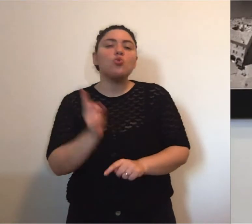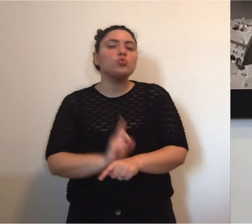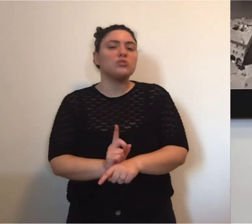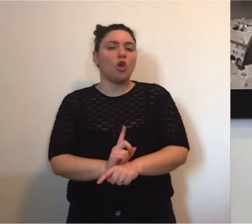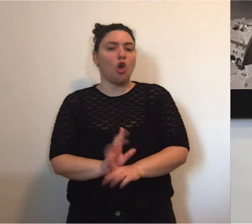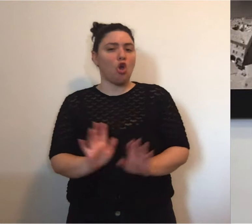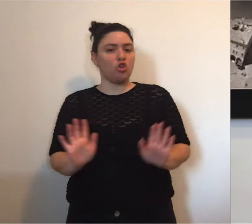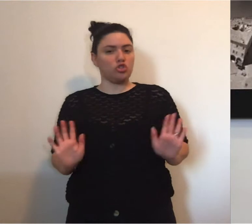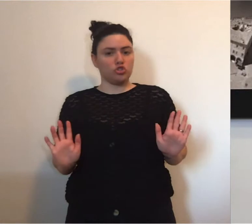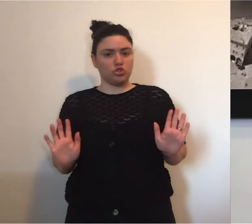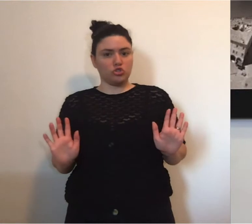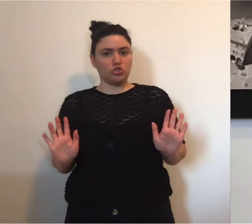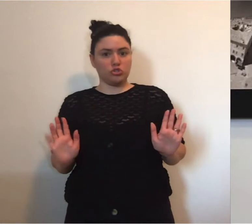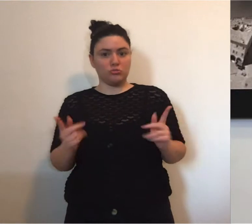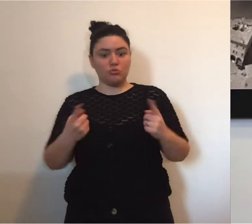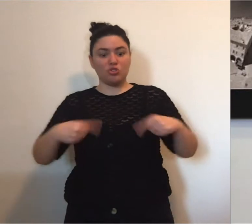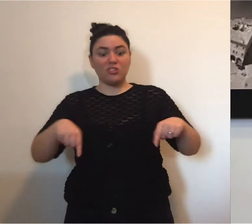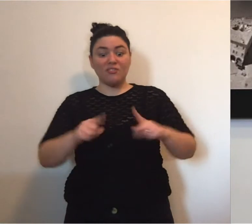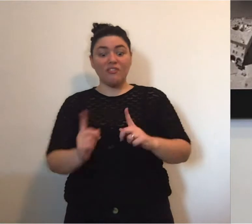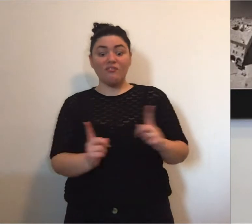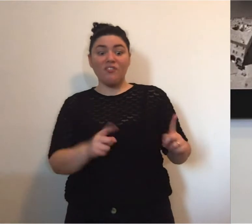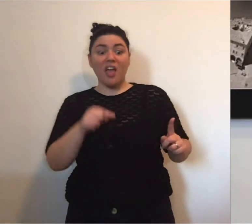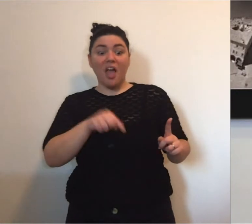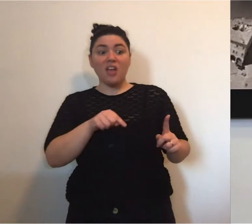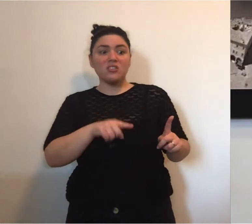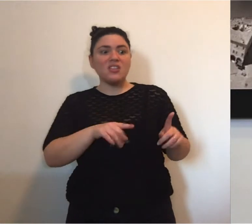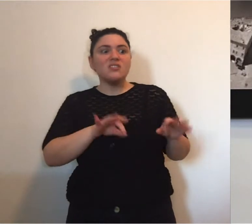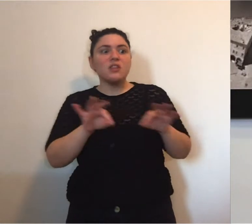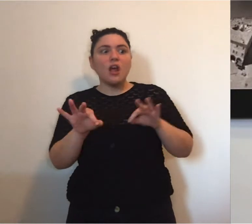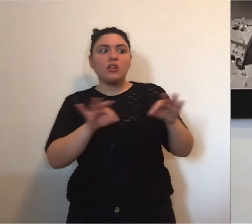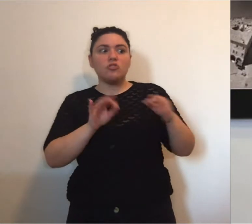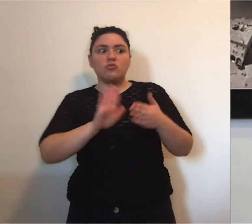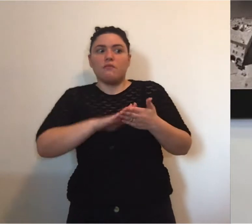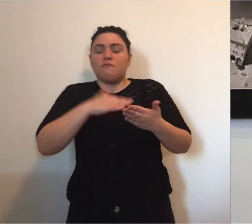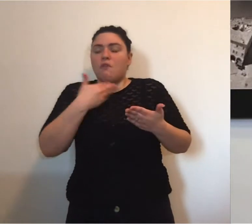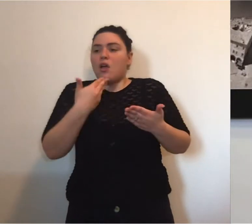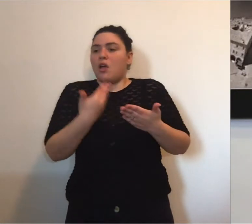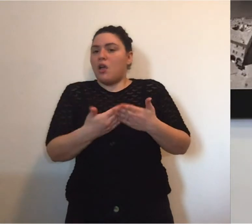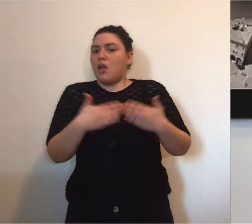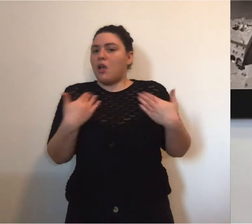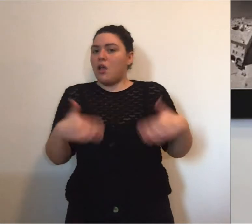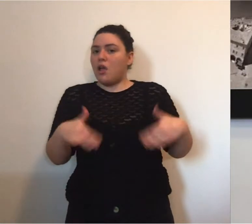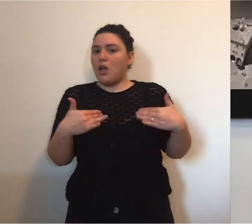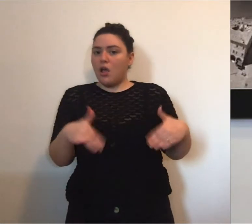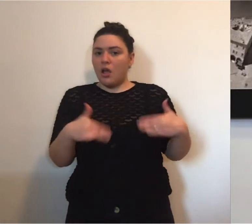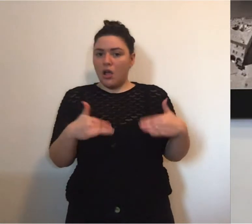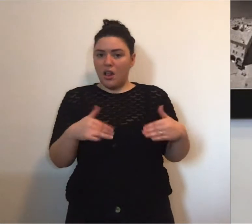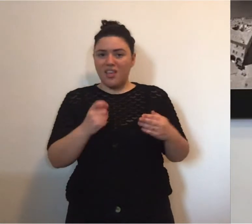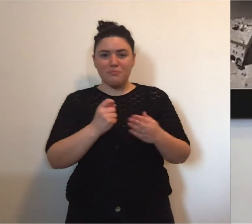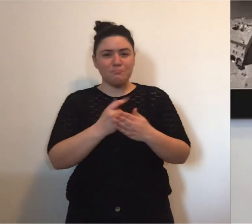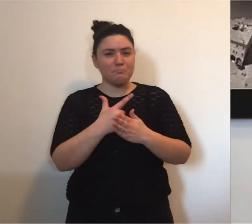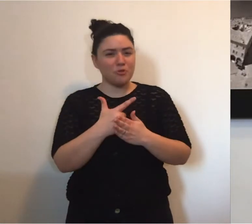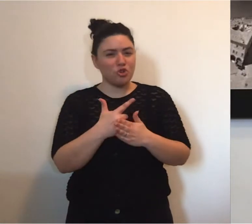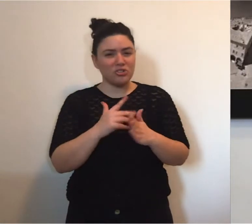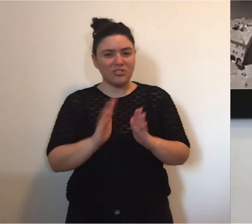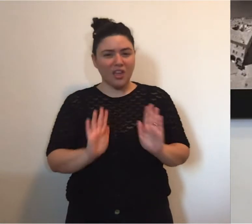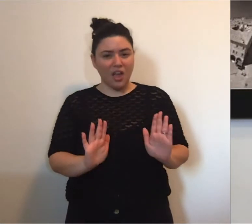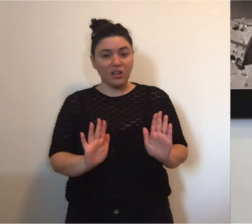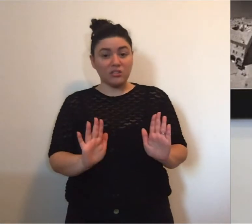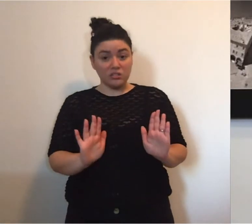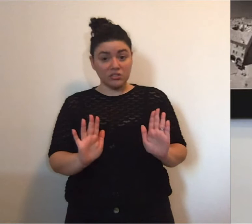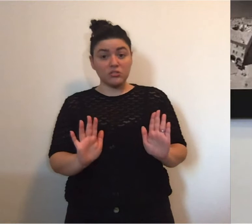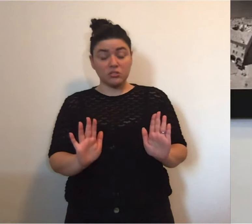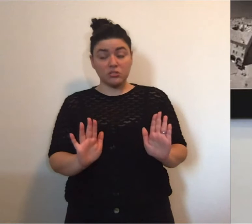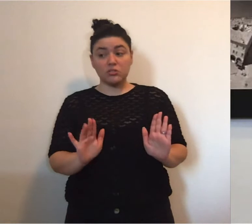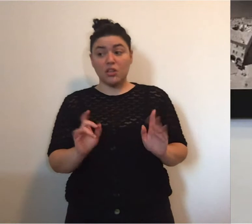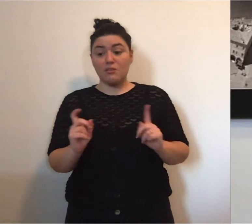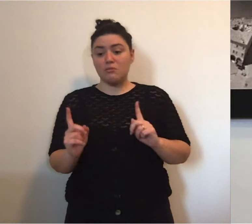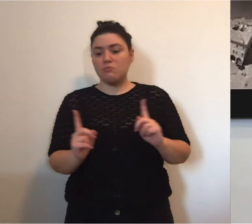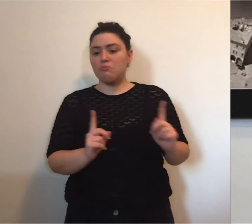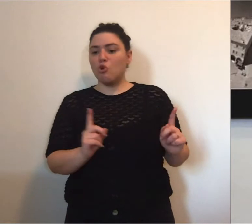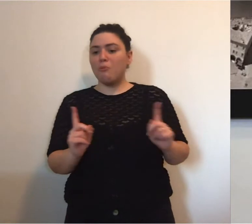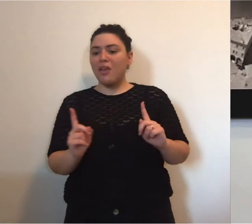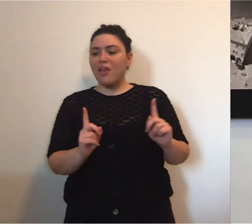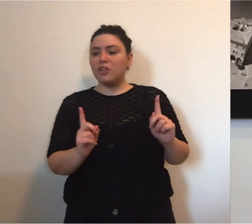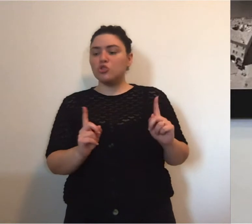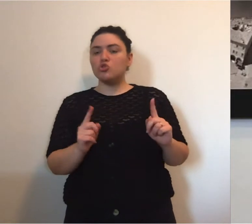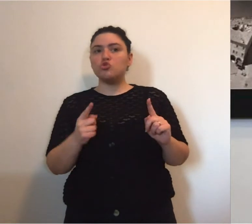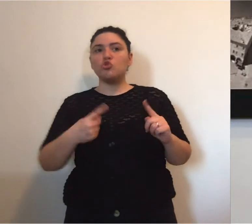strategicamente fondamentale da giocare, è il momento in cui